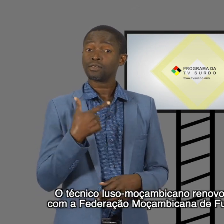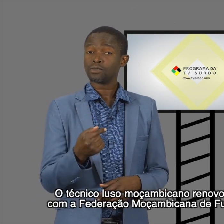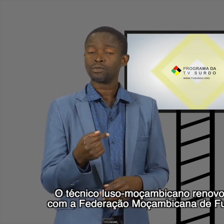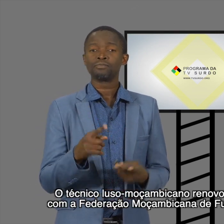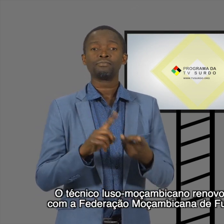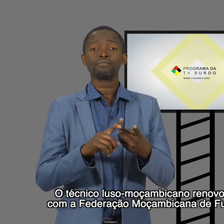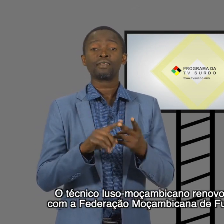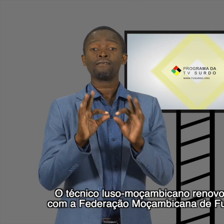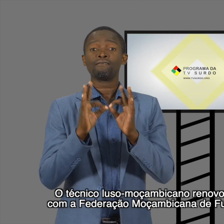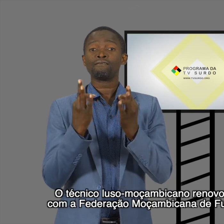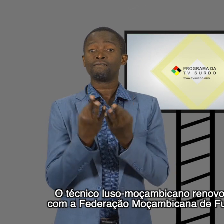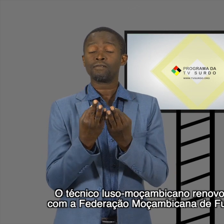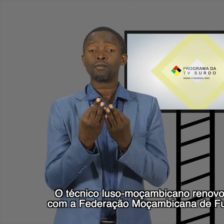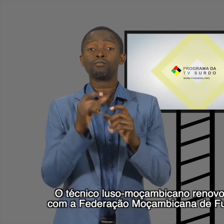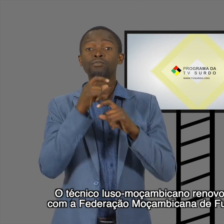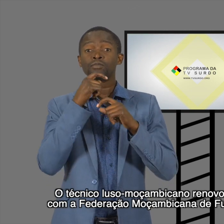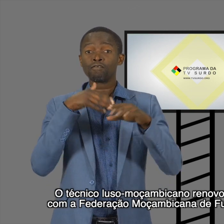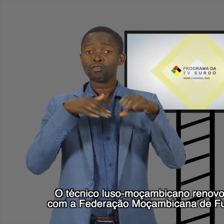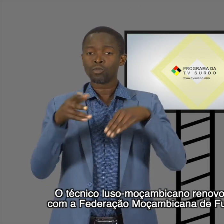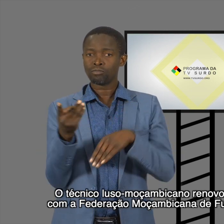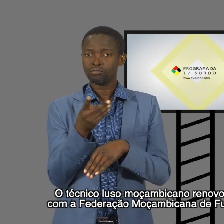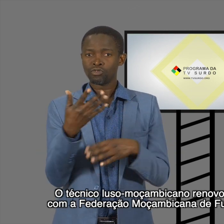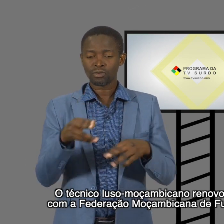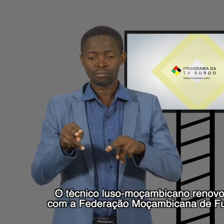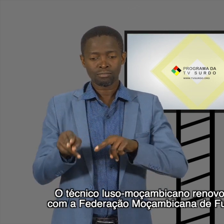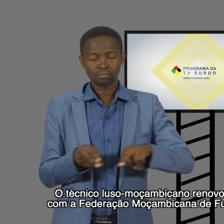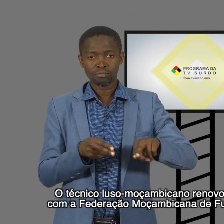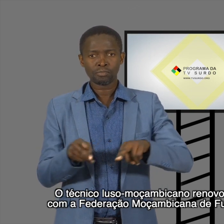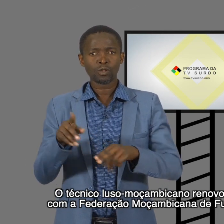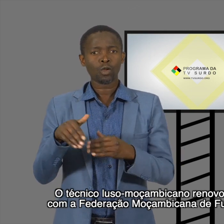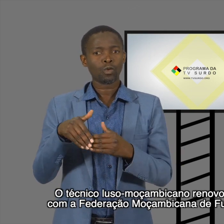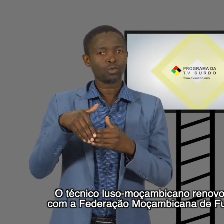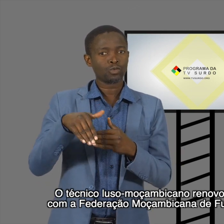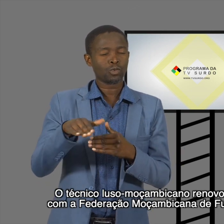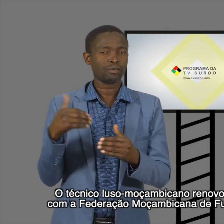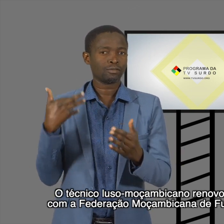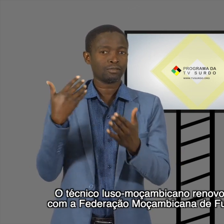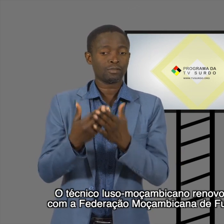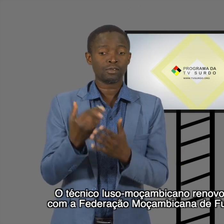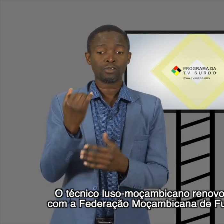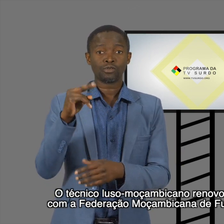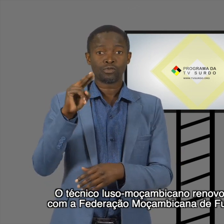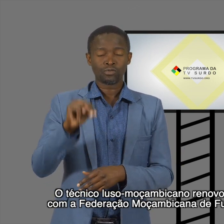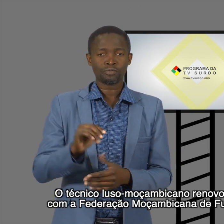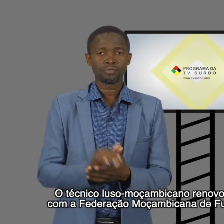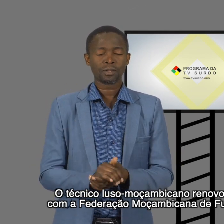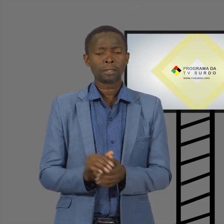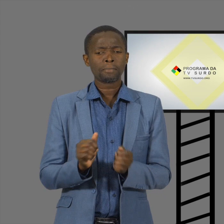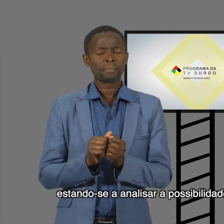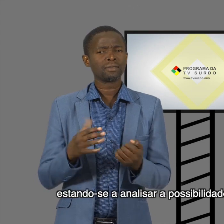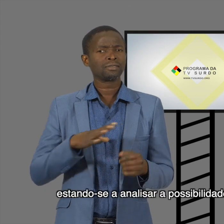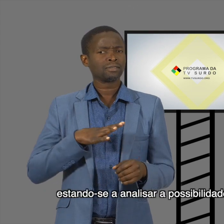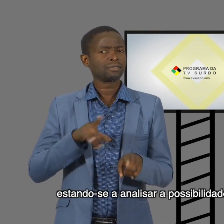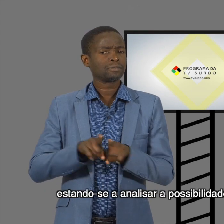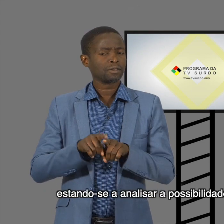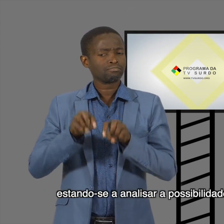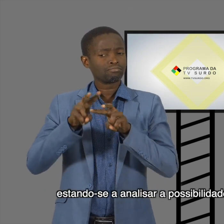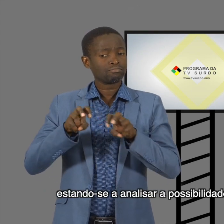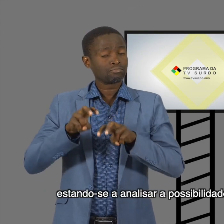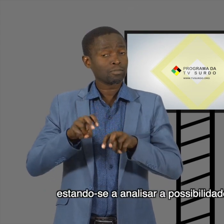Luz Moçambicano renovou o contrato de trabalho com a Federação Moçambicana de Futebol até finais de junho, estando-se a analisar